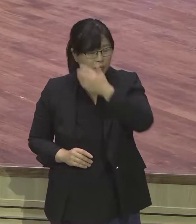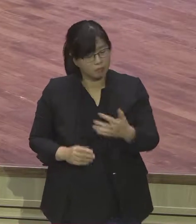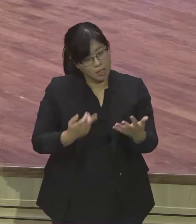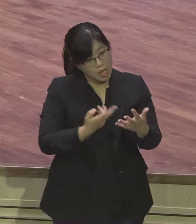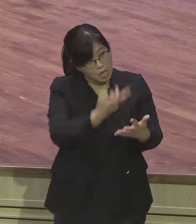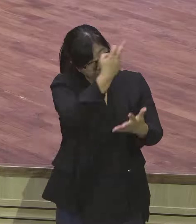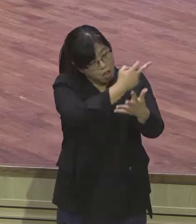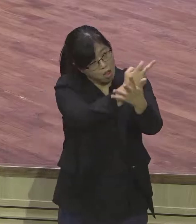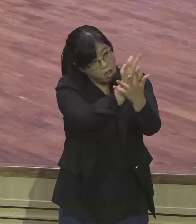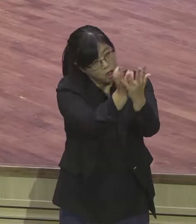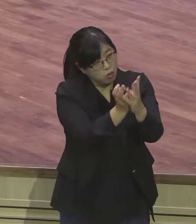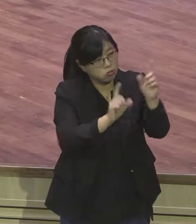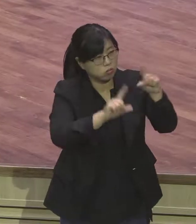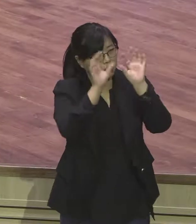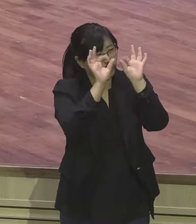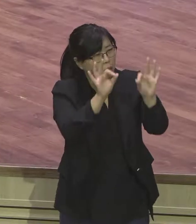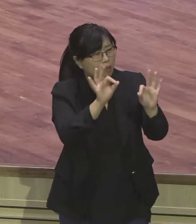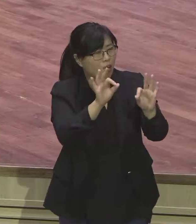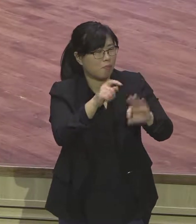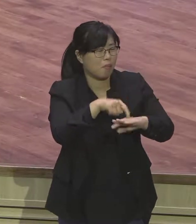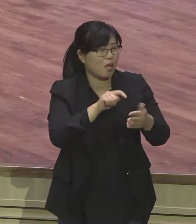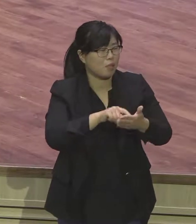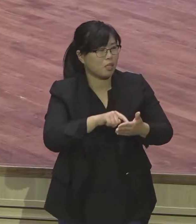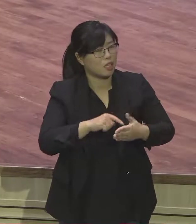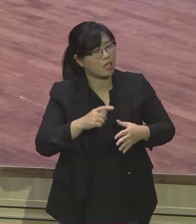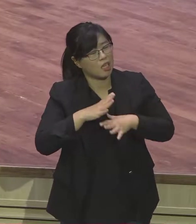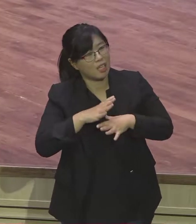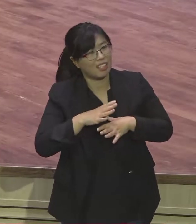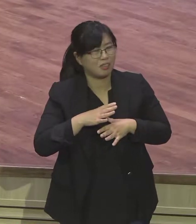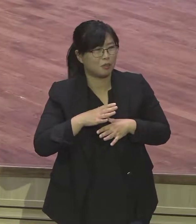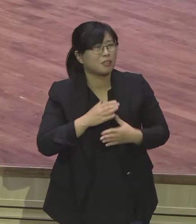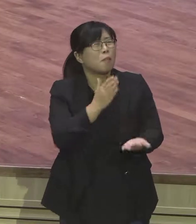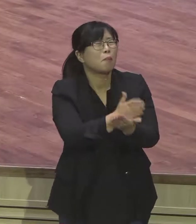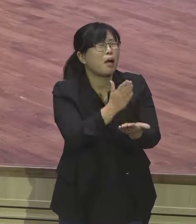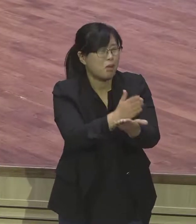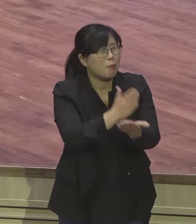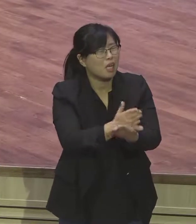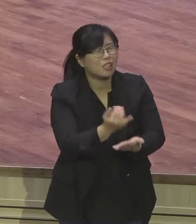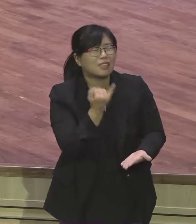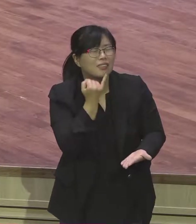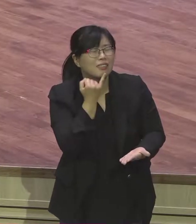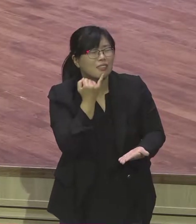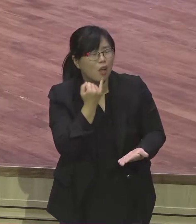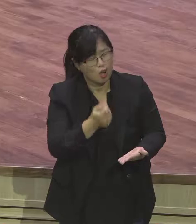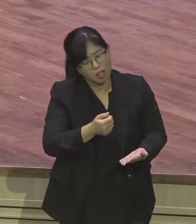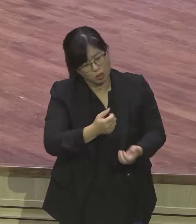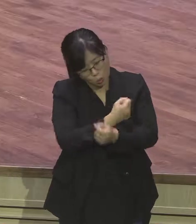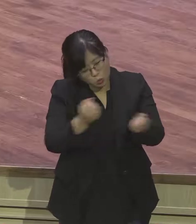안심시키고 위로합니다 왜냐 요셉이 누구요 종이 아니요 한방에 갑니다 그냥